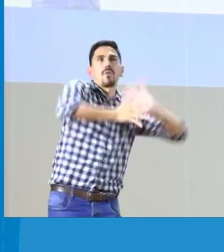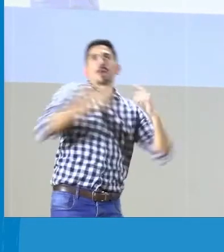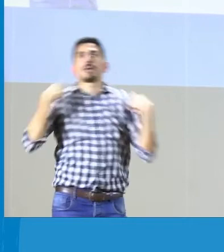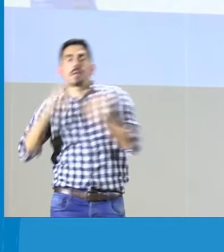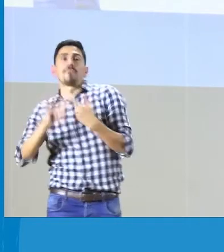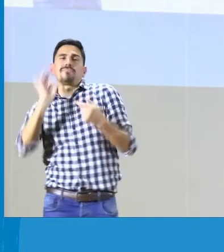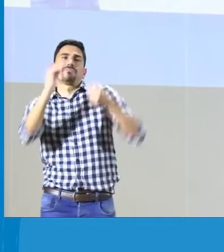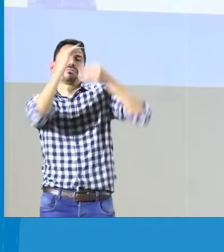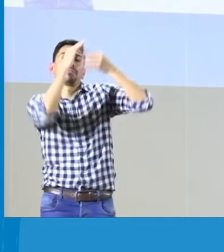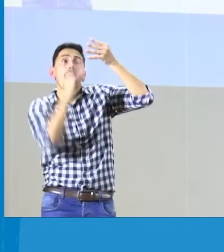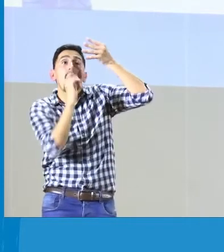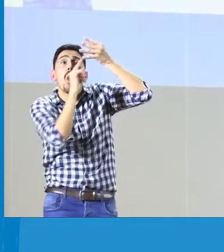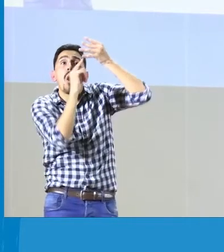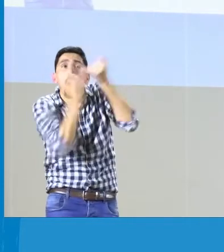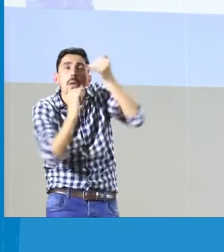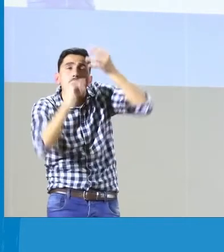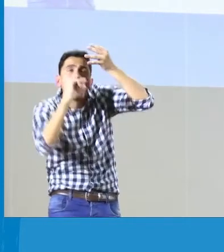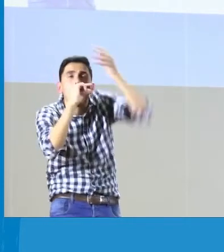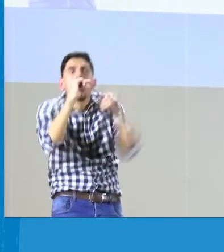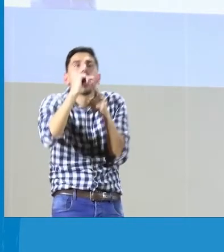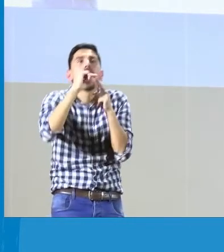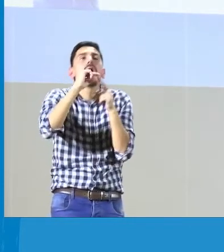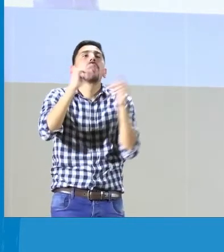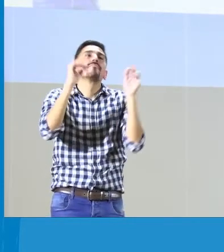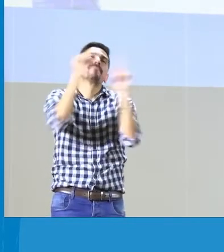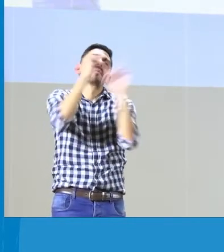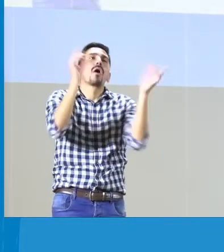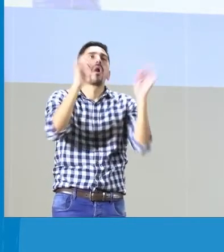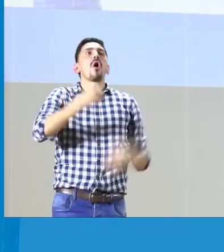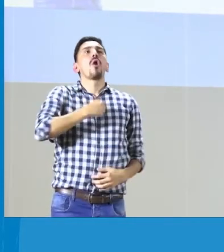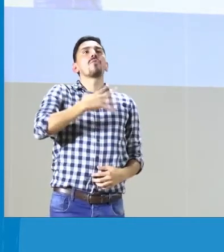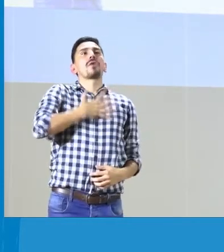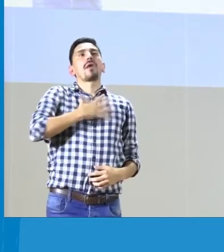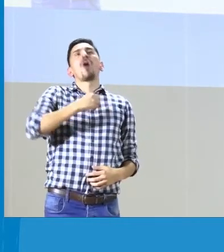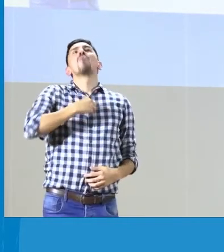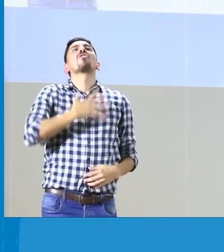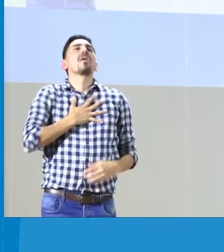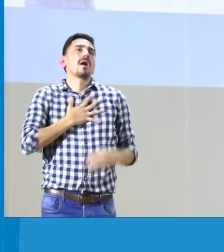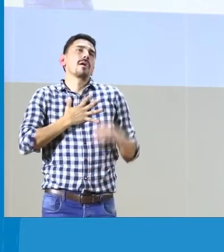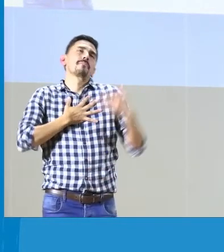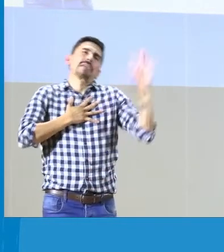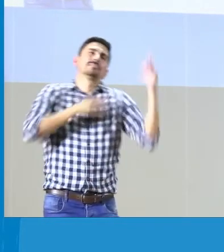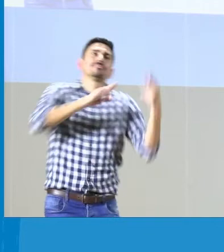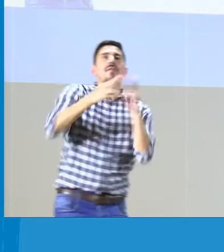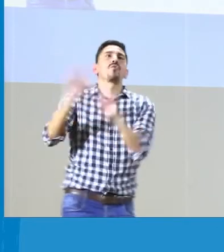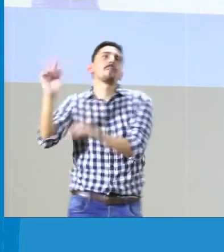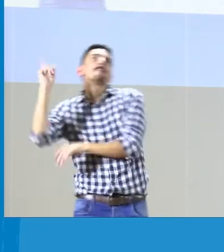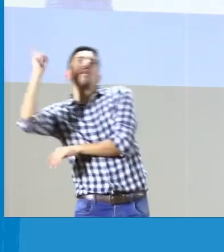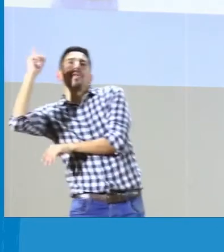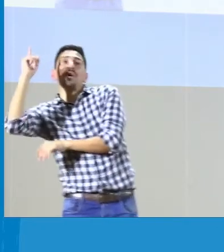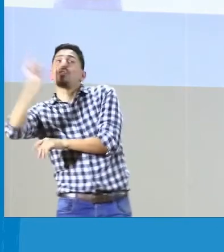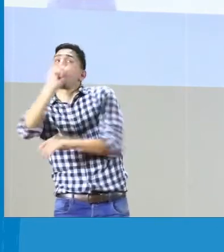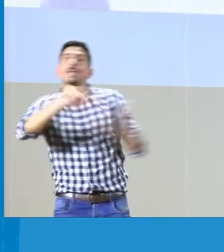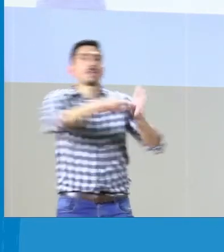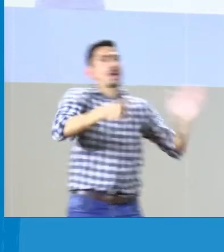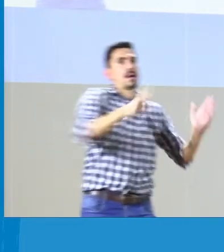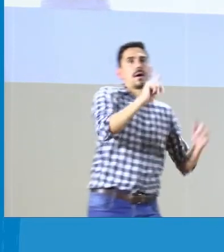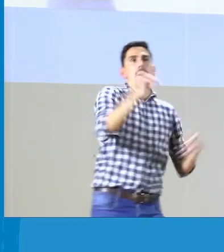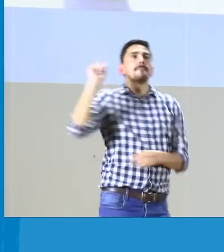Debe ser un profesional, como los criterios que ya había mencionado antes y obviamente no